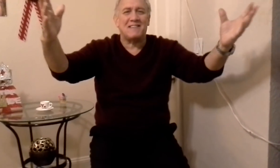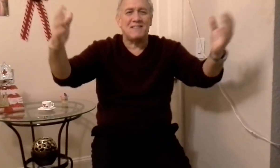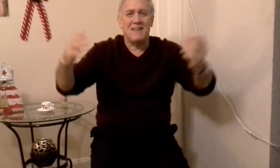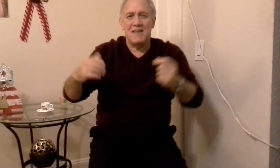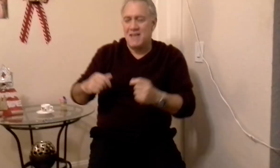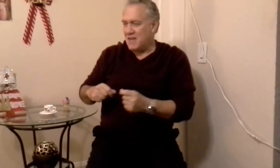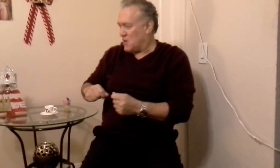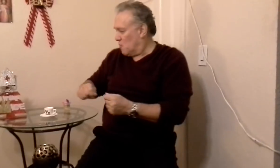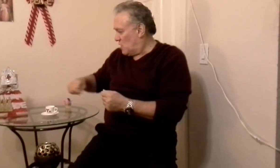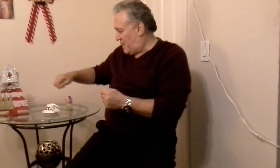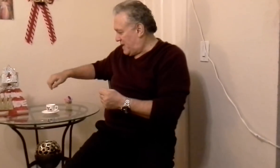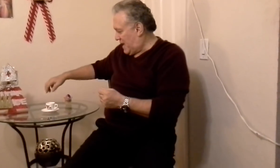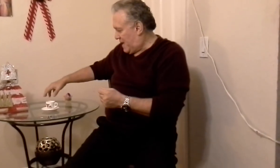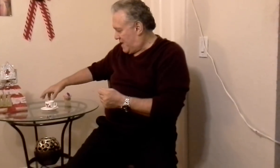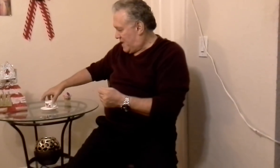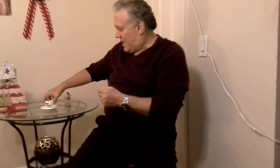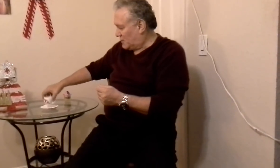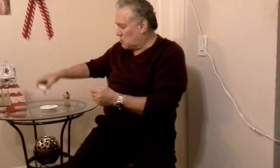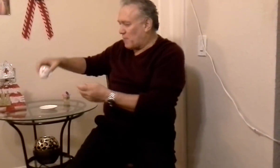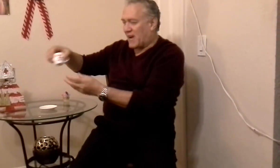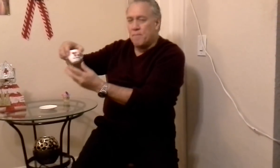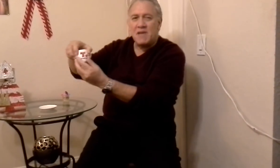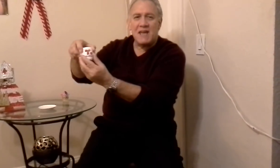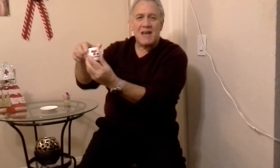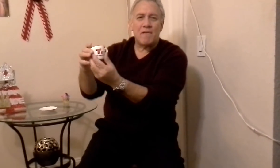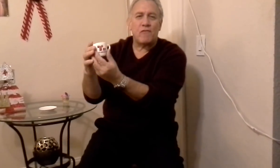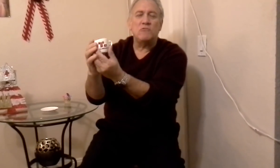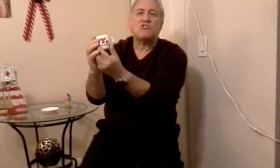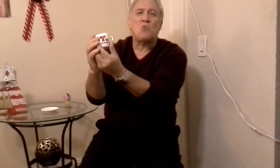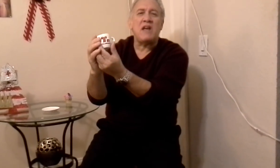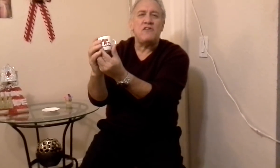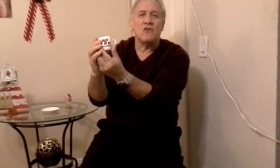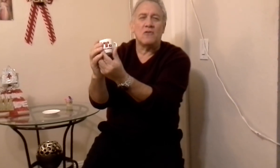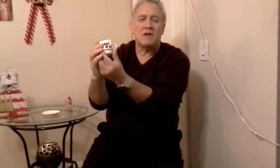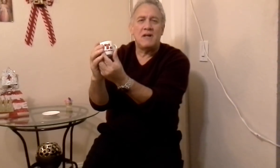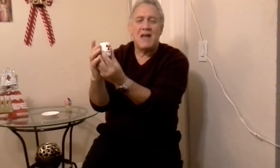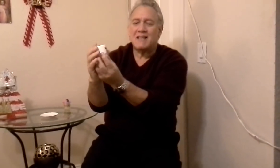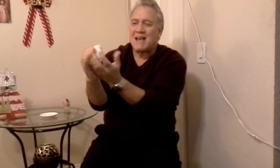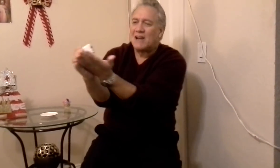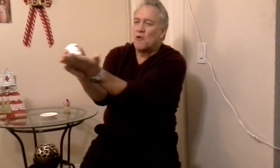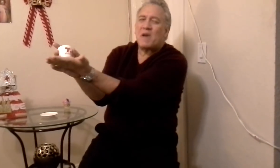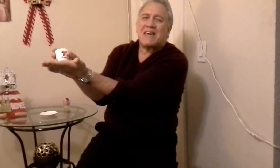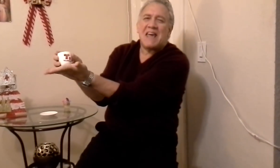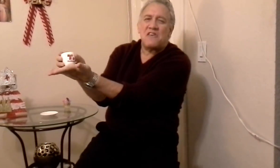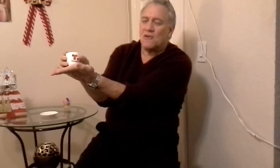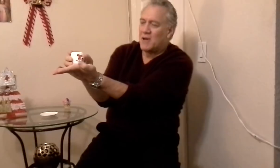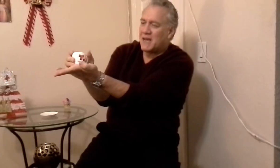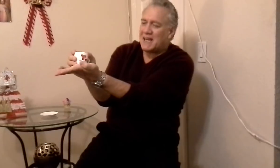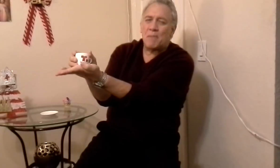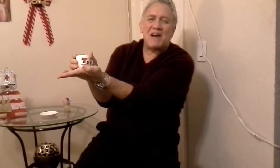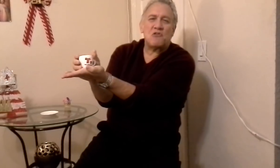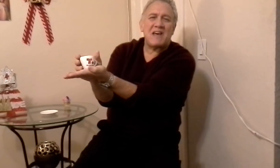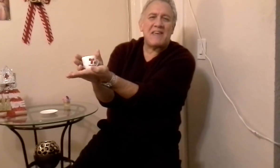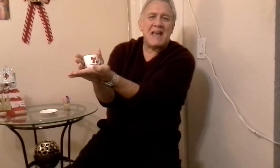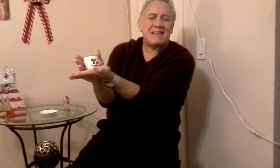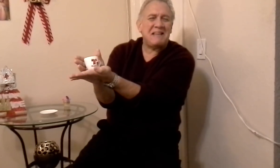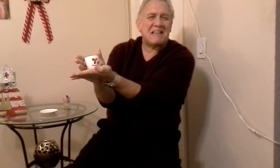y como le dije, esto para mí, fue un sueño, es algo pequeño, la mayoría de gente dice,